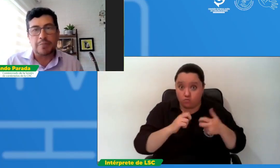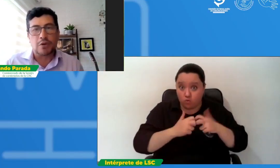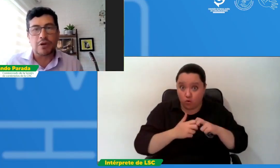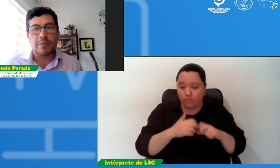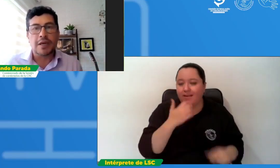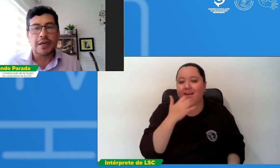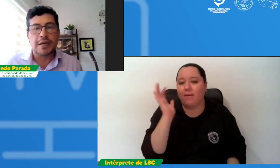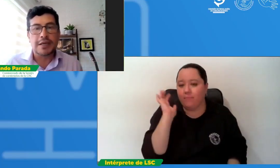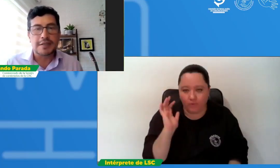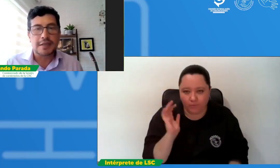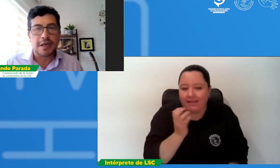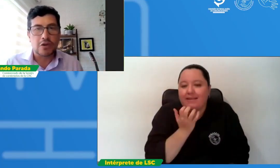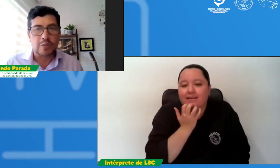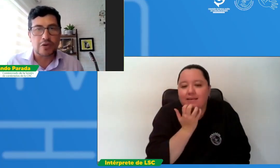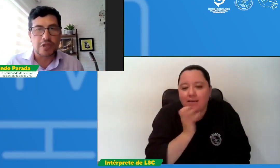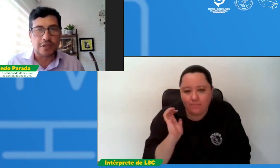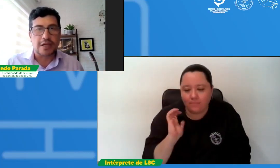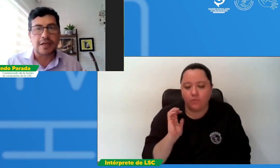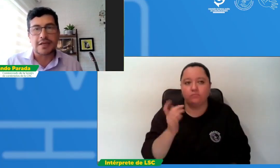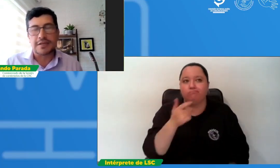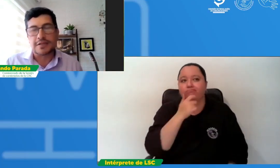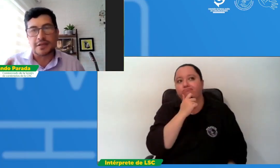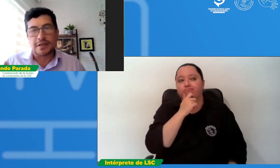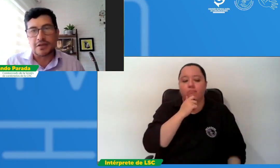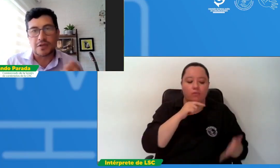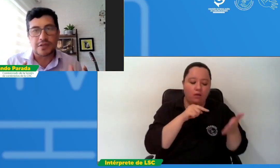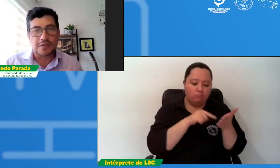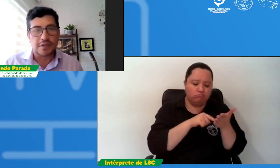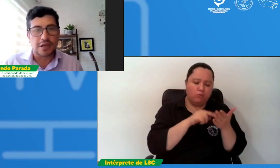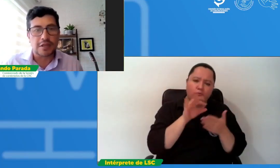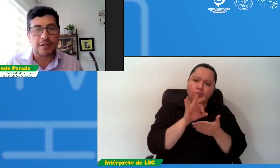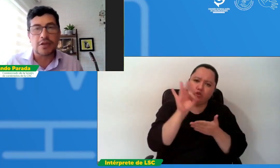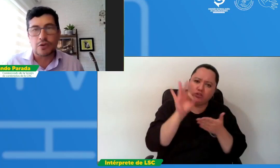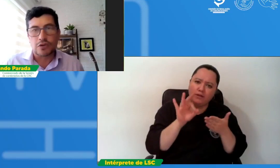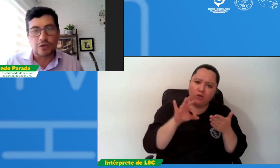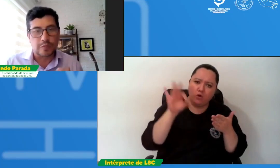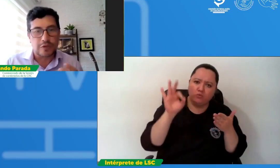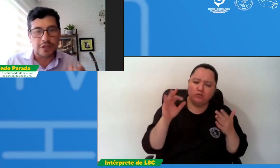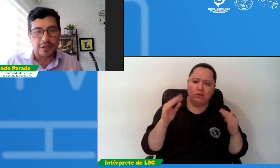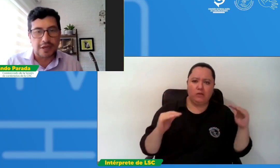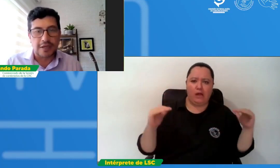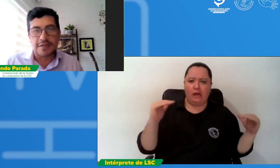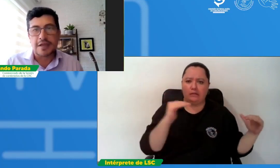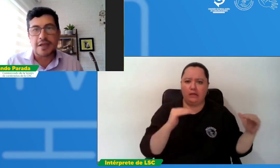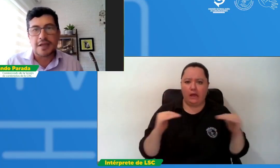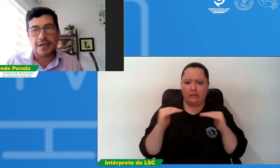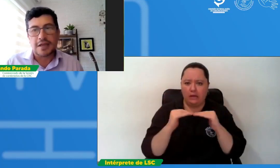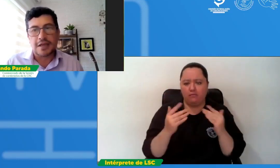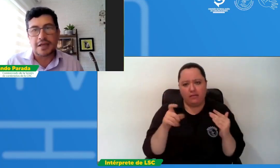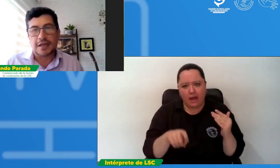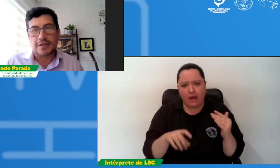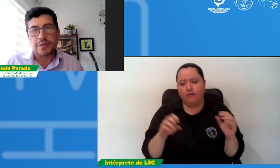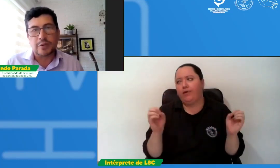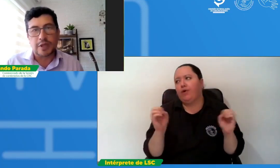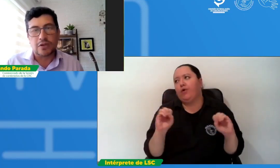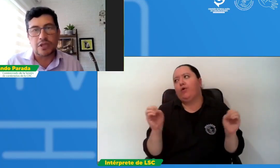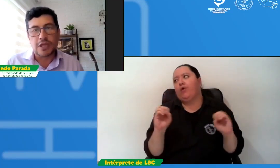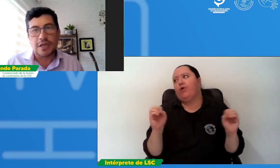problema es que los porcentajes no son equitativos o los porcentajes que en este momento tiene